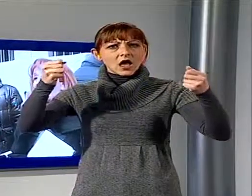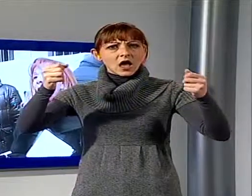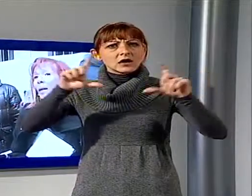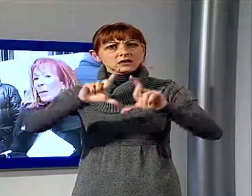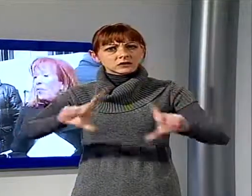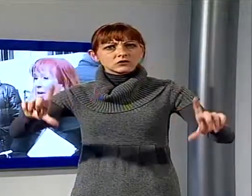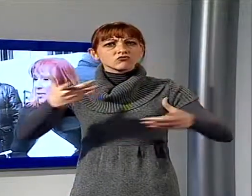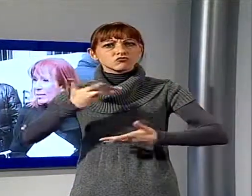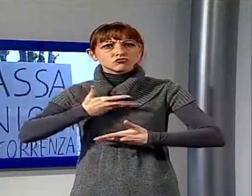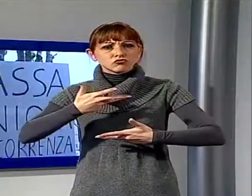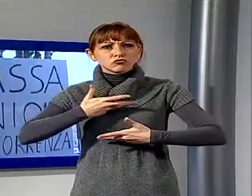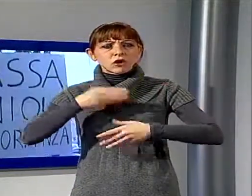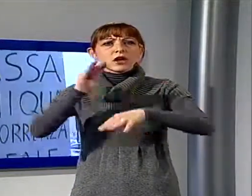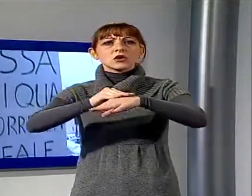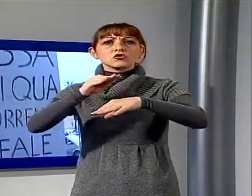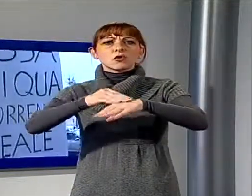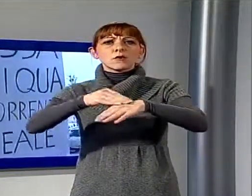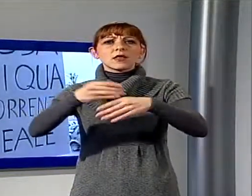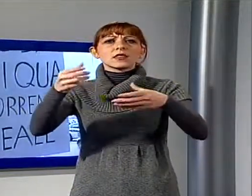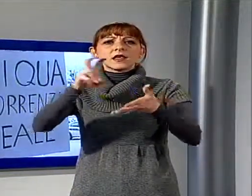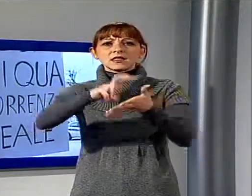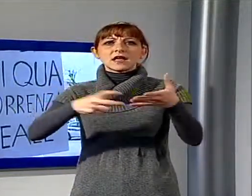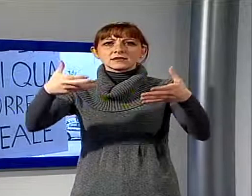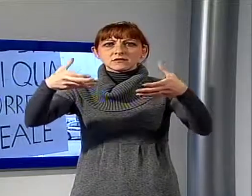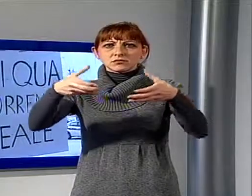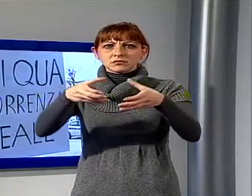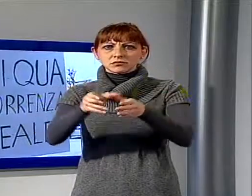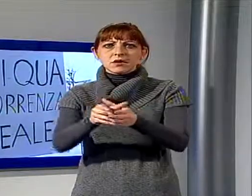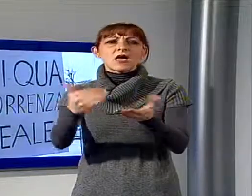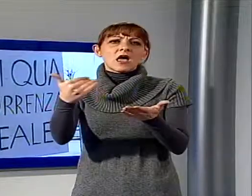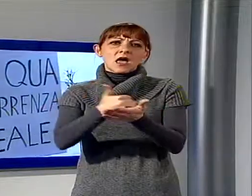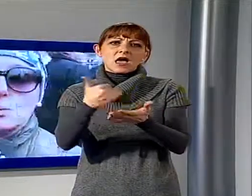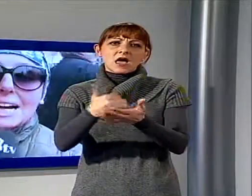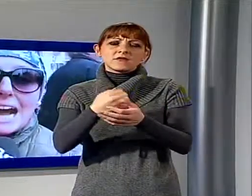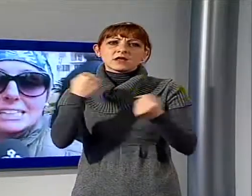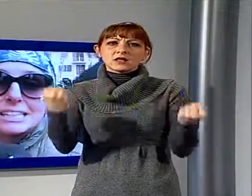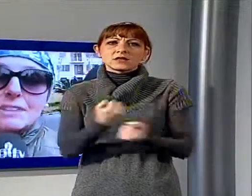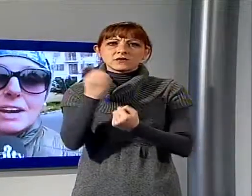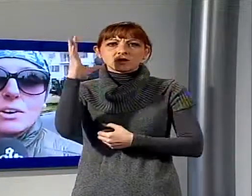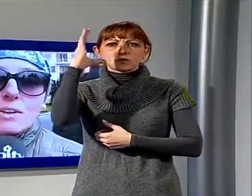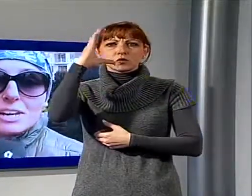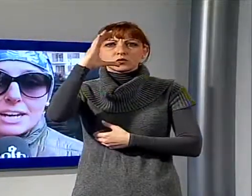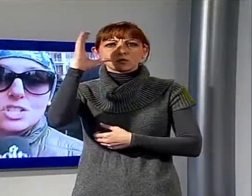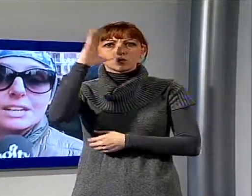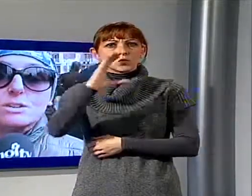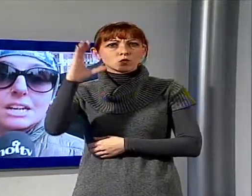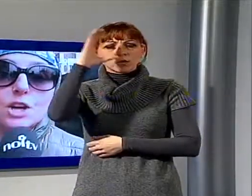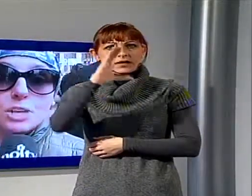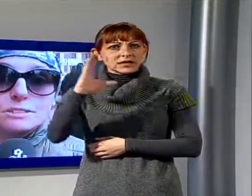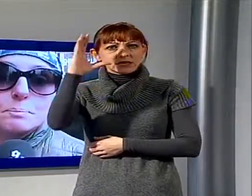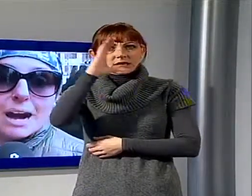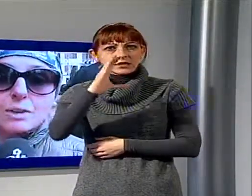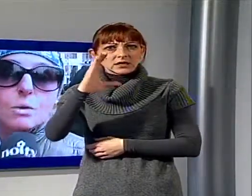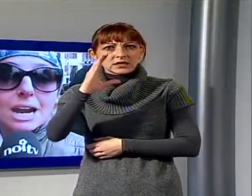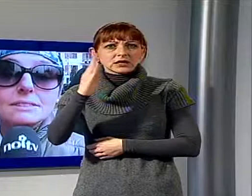una tassa che invece di aiutare rischia di affossare l'attività turistica a Viareggio. Due ragazzi che vengono a Viareggio e stanno tre